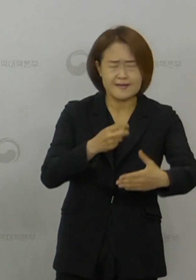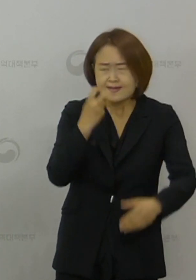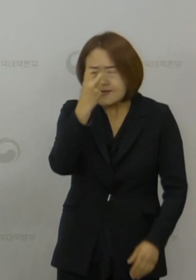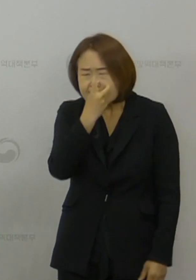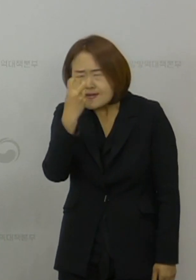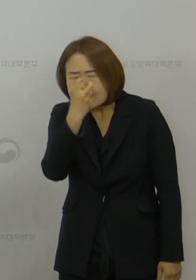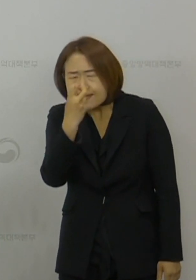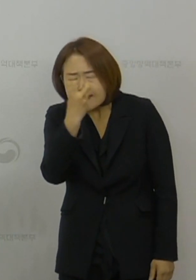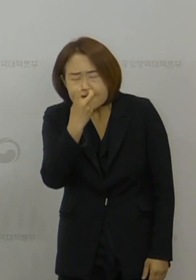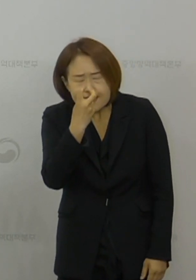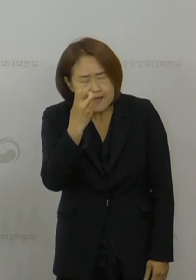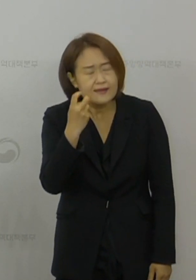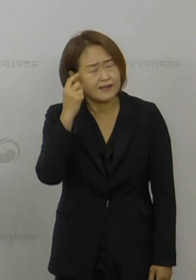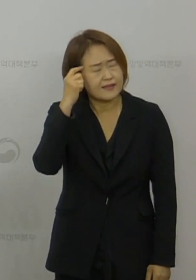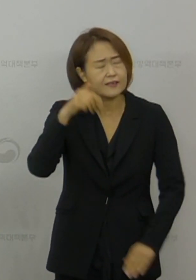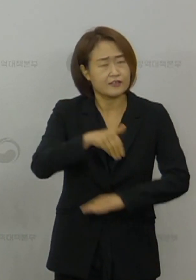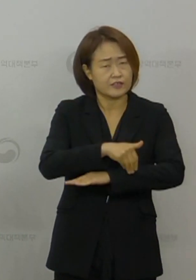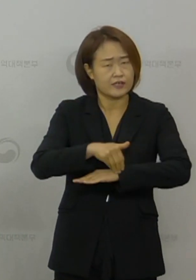나가기로 했습니다.